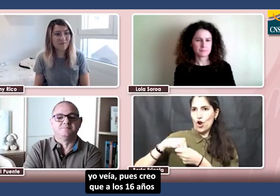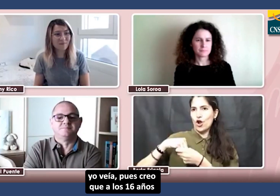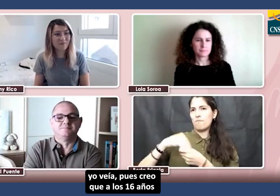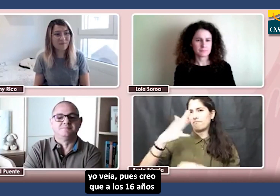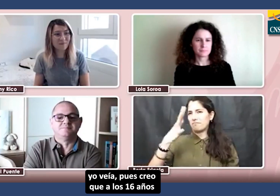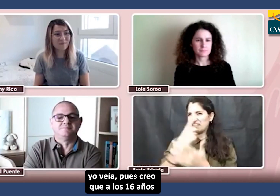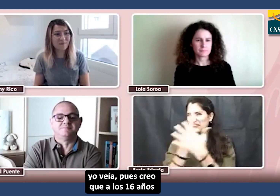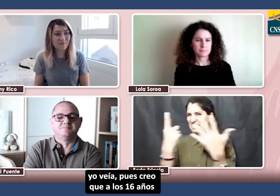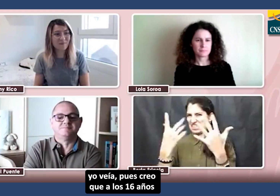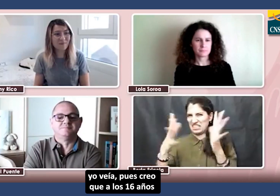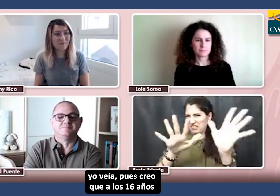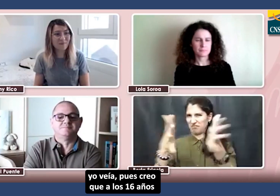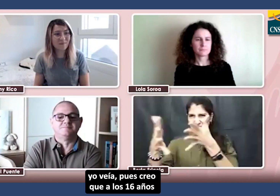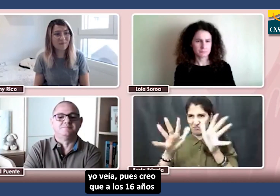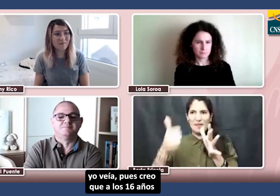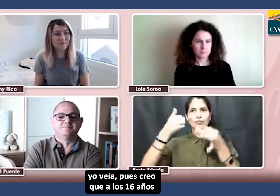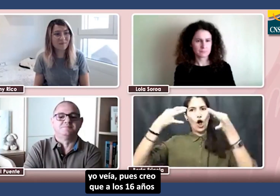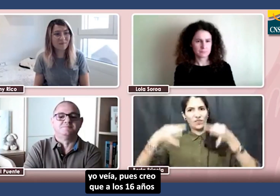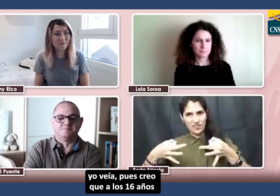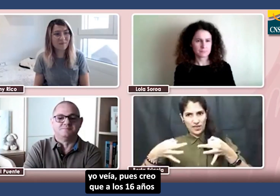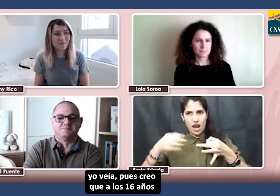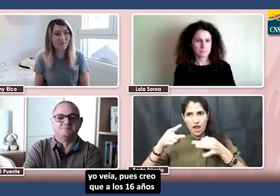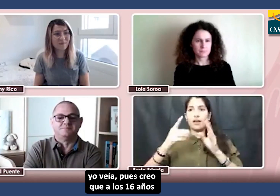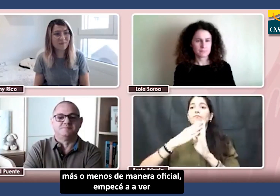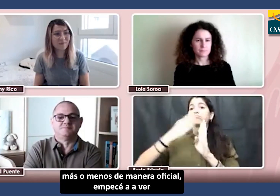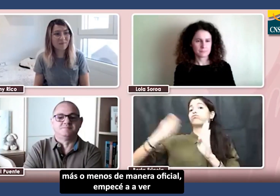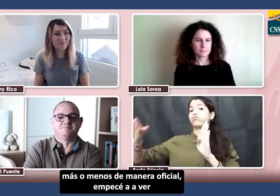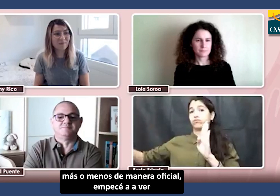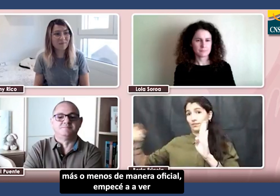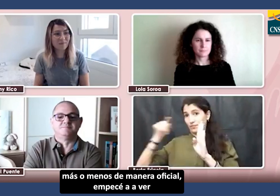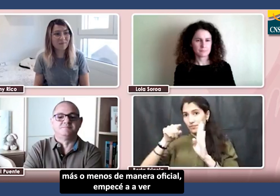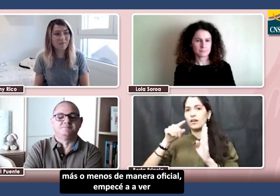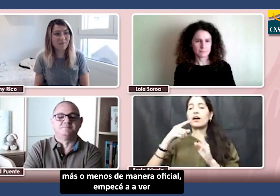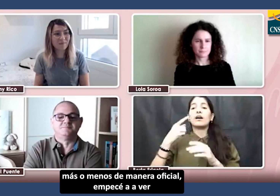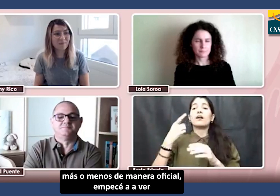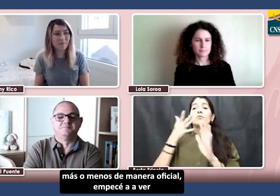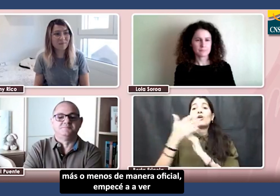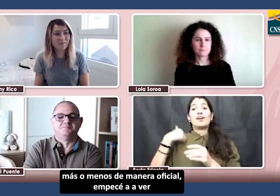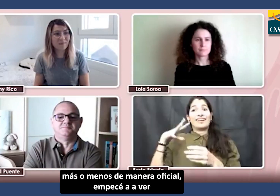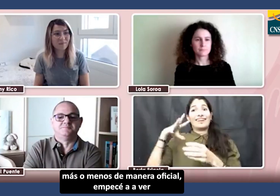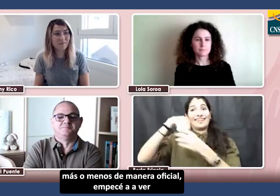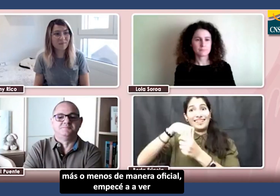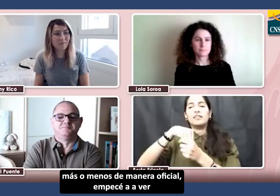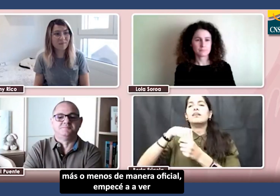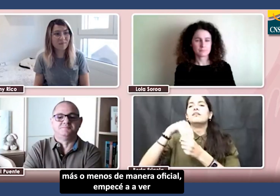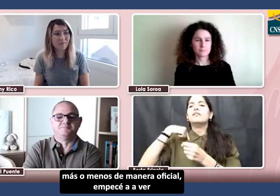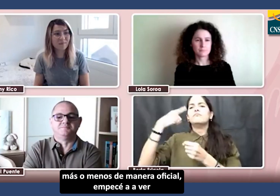16 años más o menos, de manera oficial, empecé a ver la